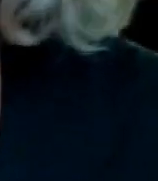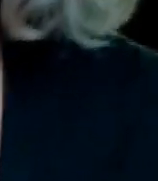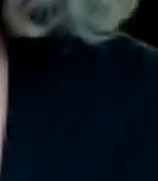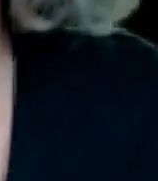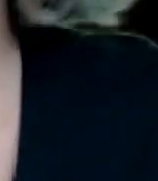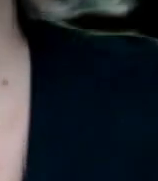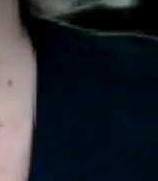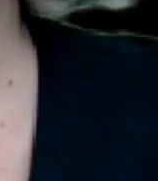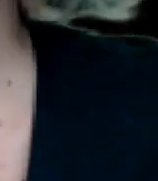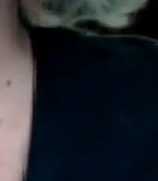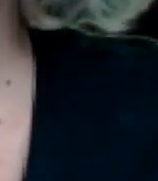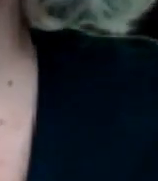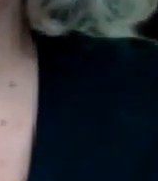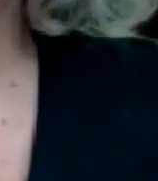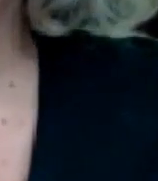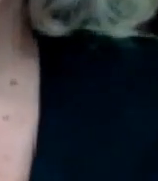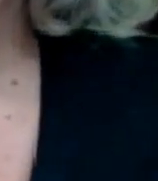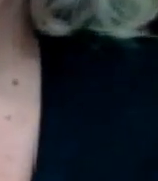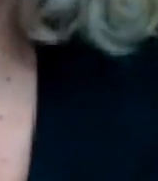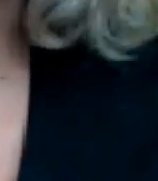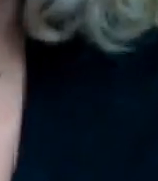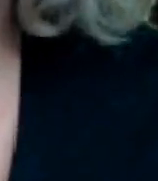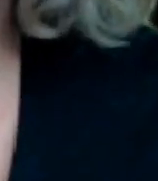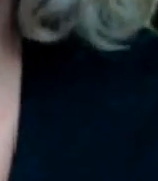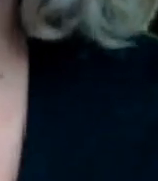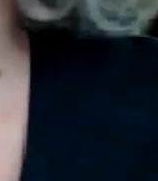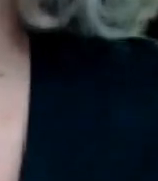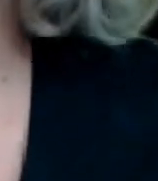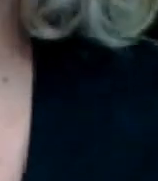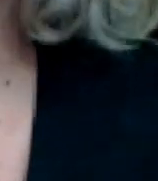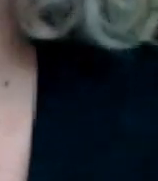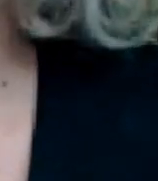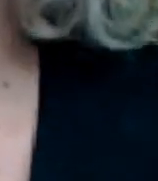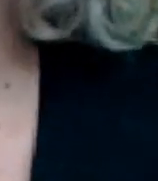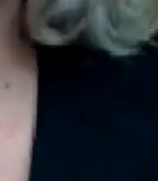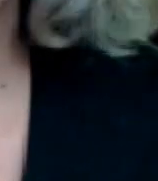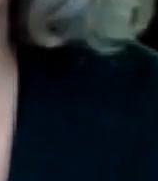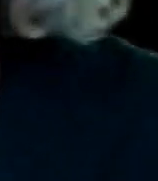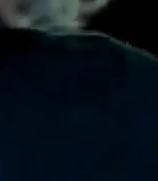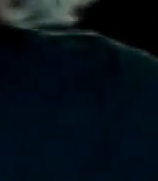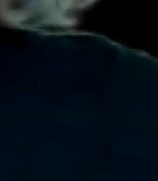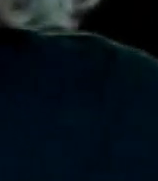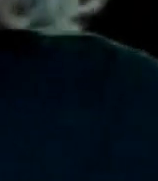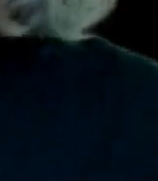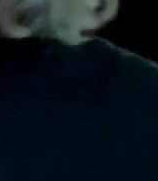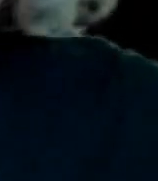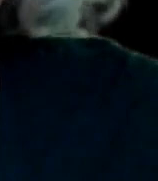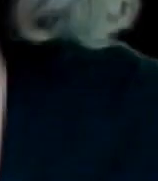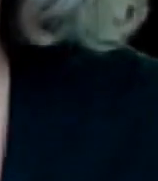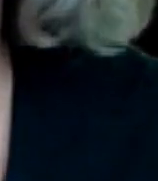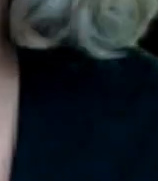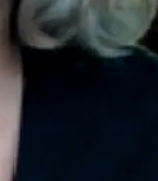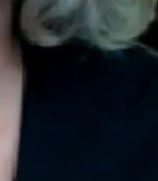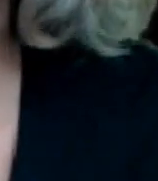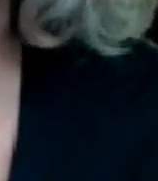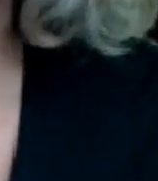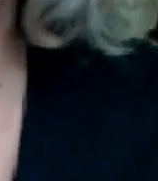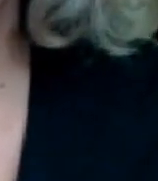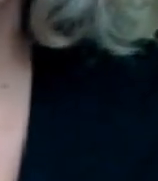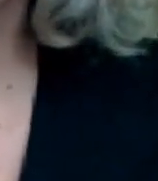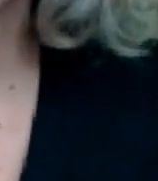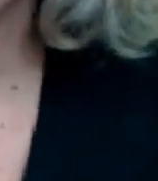ya no se ve como la vergüenza del mundo ¿verdad? porque era la corrupción era una vergüenza